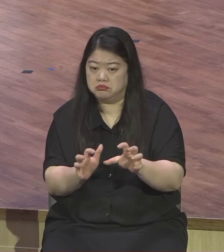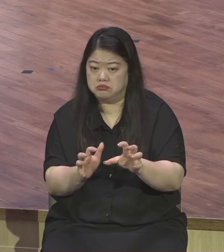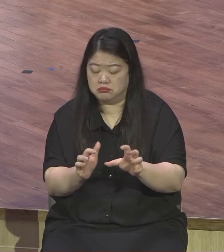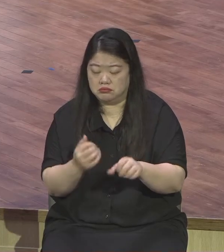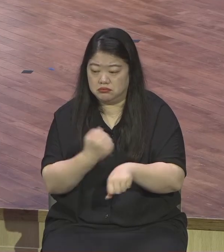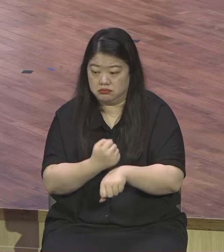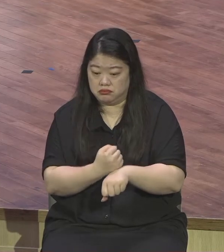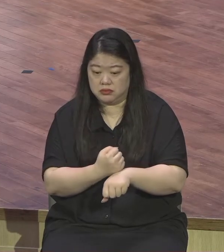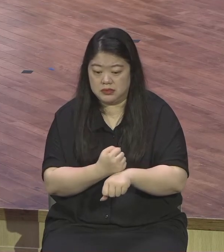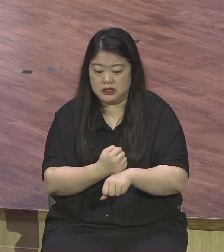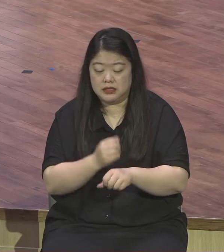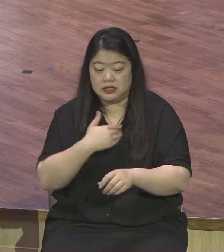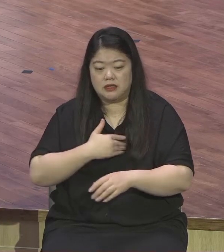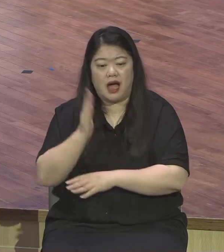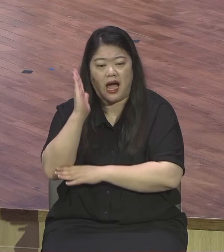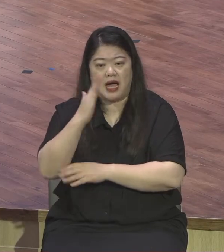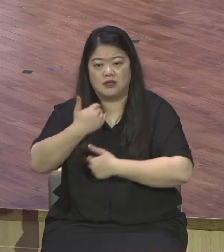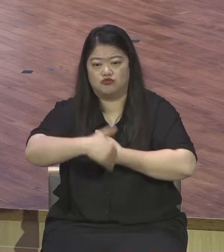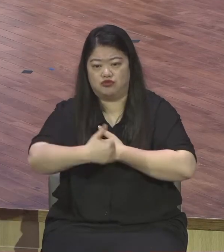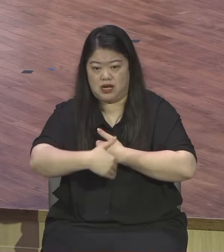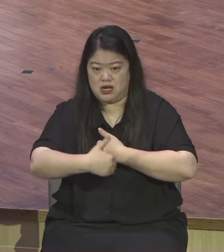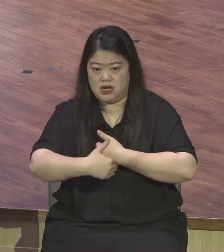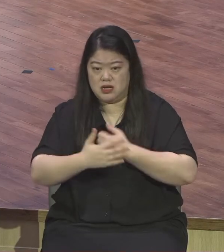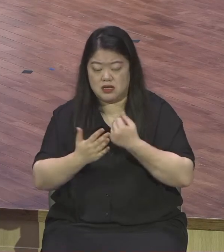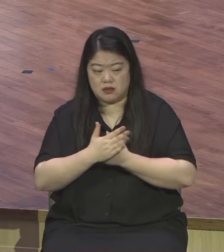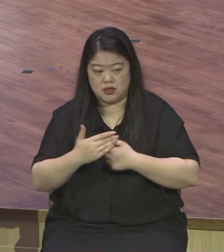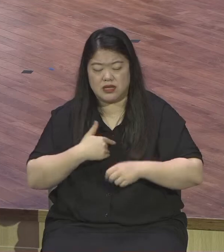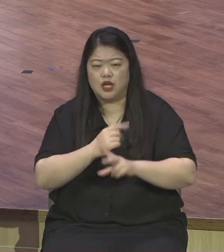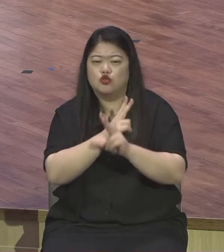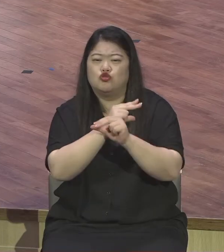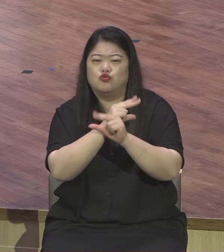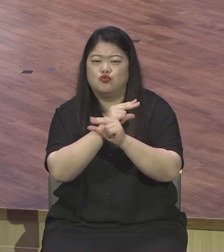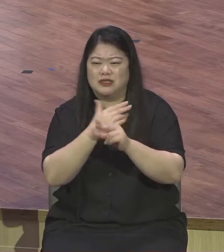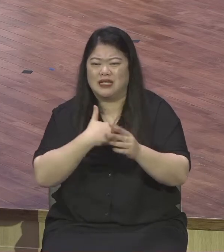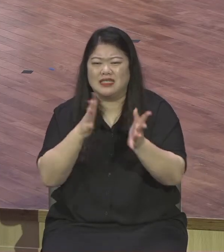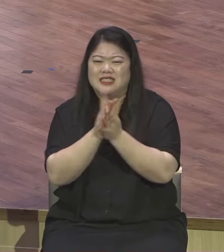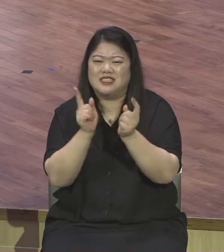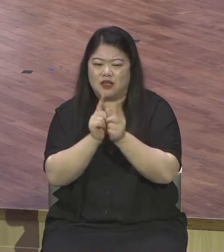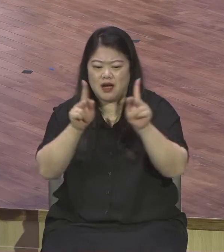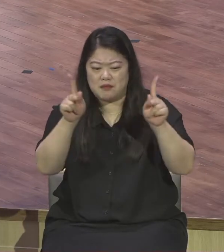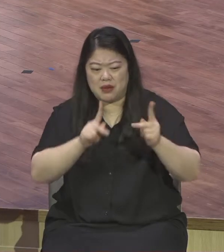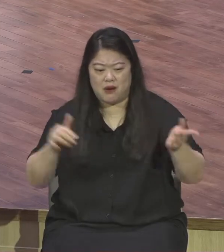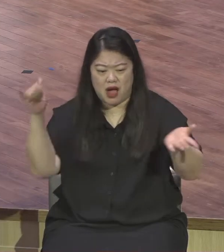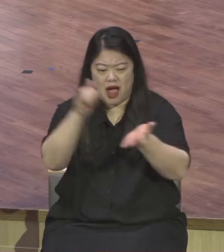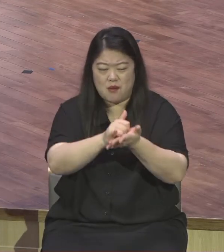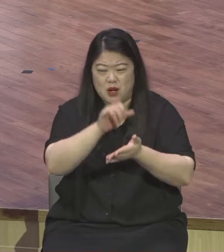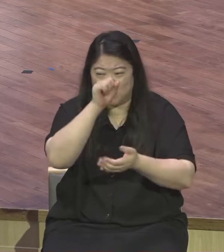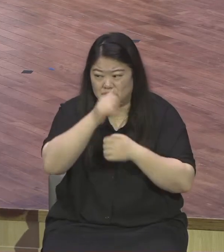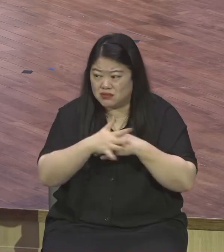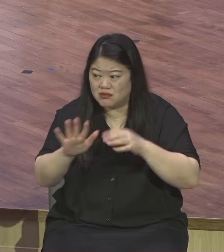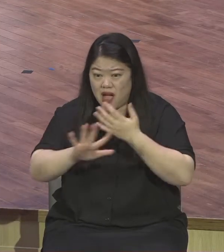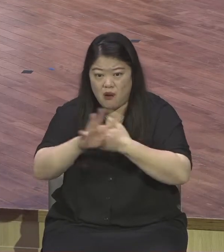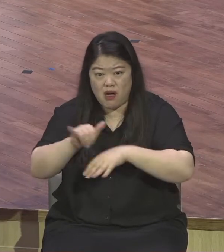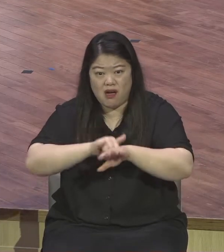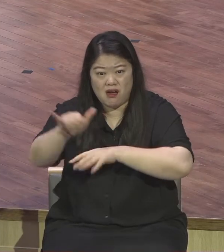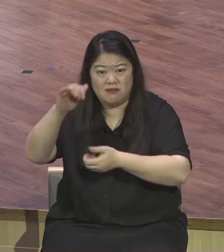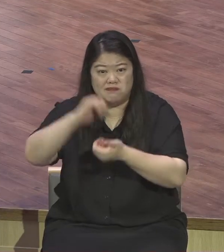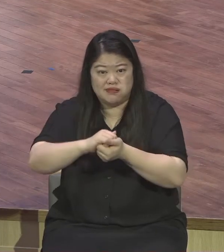수요일 날 하고 금요일 날 또 하여 그 목사님들 그 지역 살리기 위해서 그리고 LTS입니다